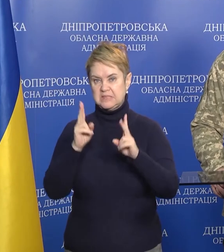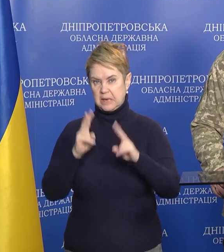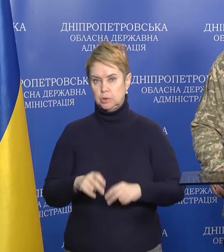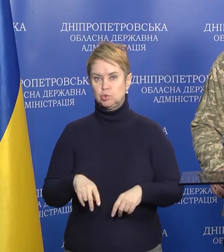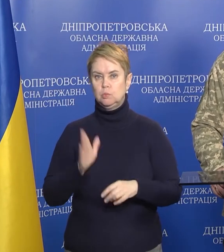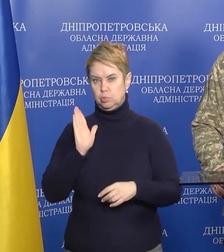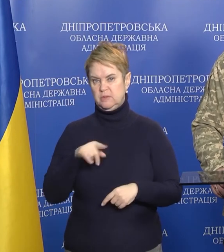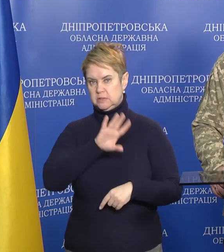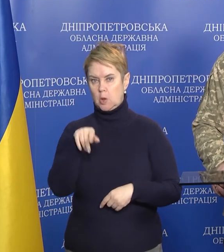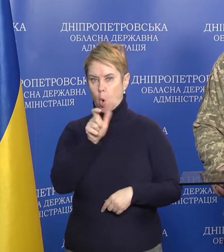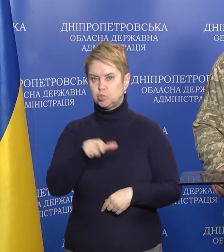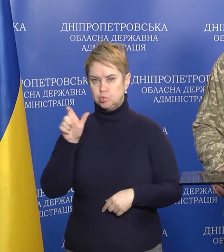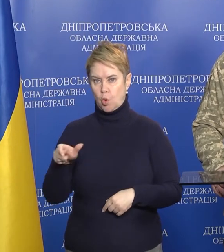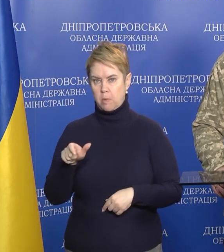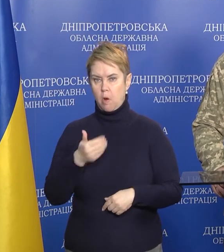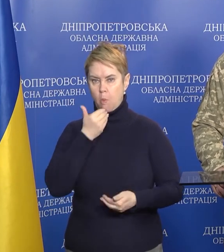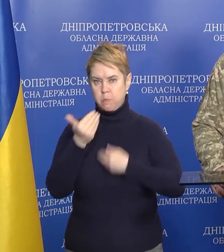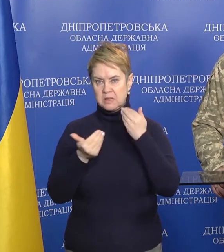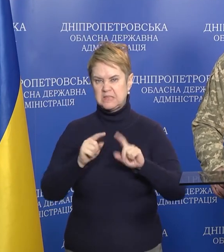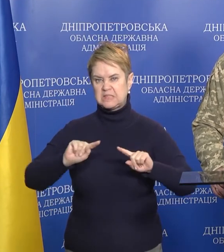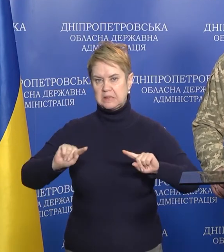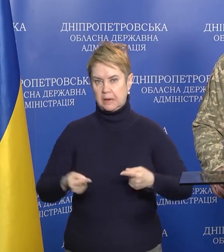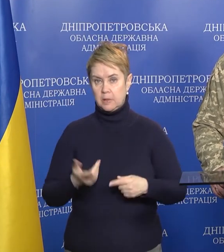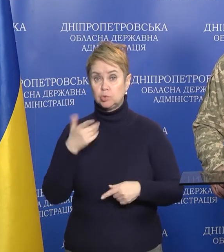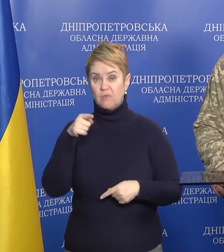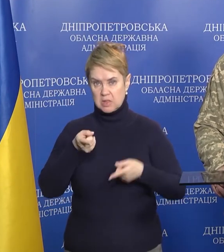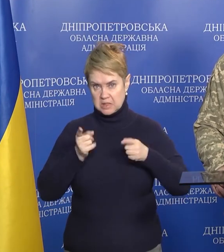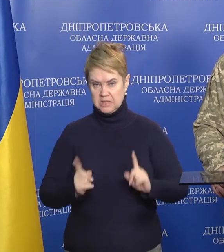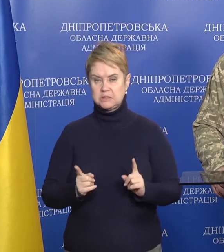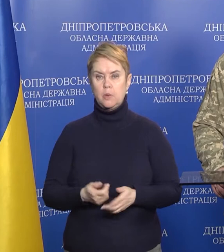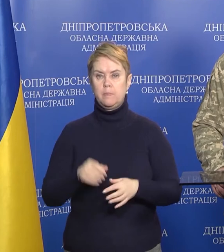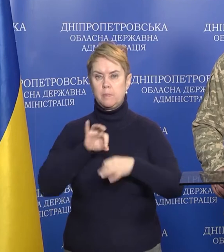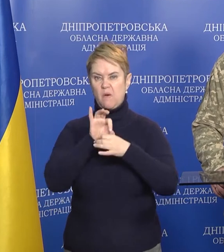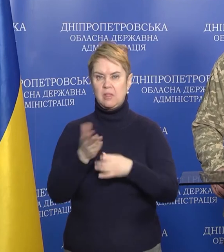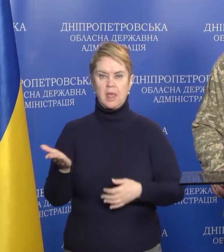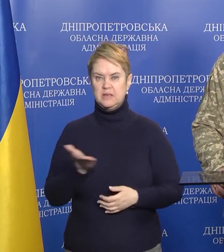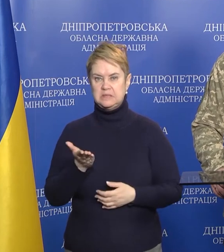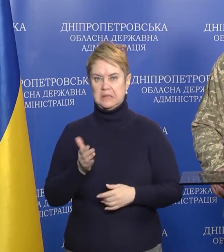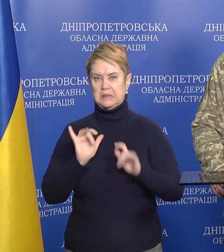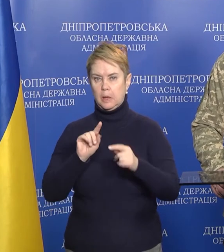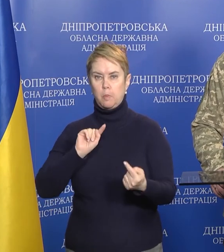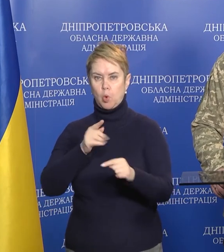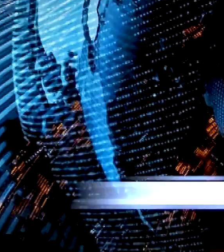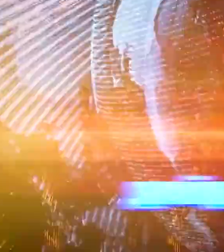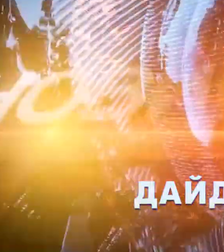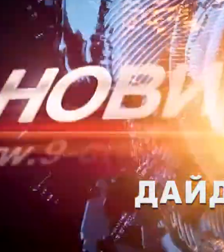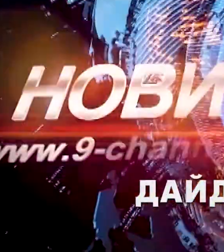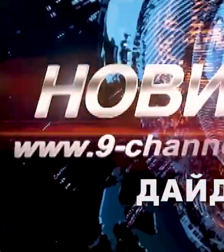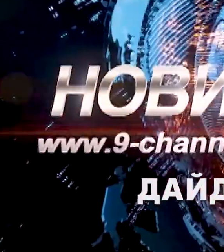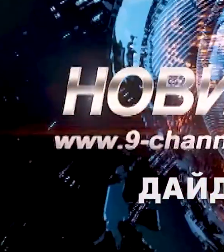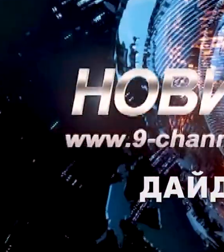дії і будуть ці всі особи опитані і затримані, якщо вони дійсно проводили якісь дії проти нашої країни.